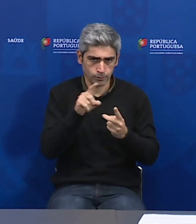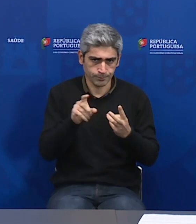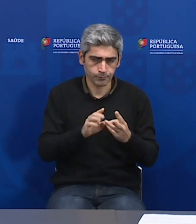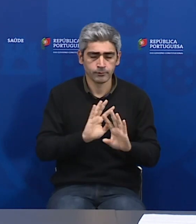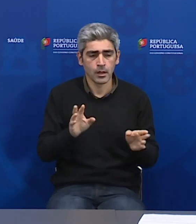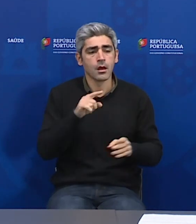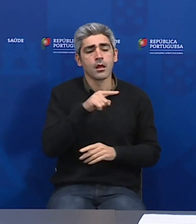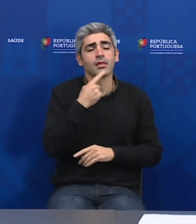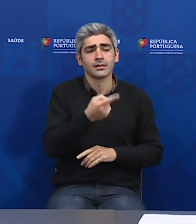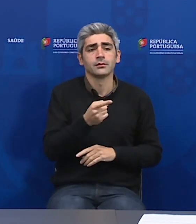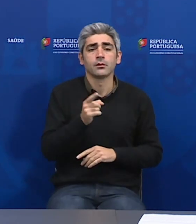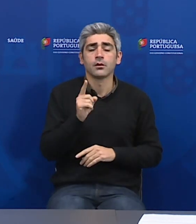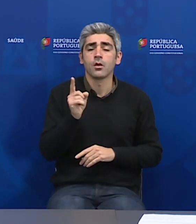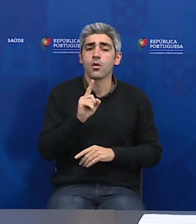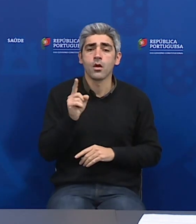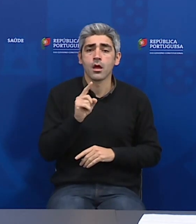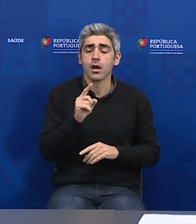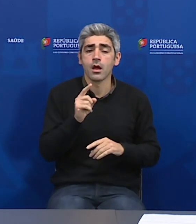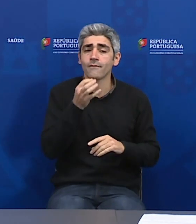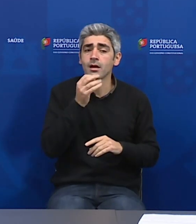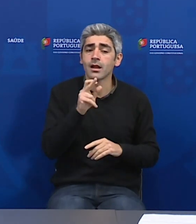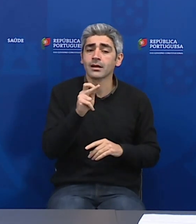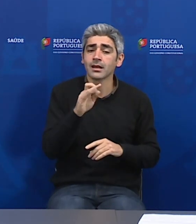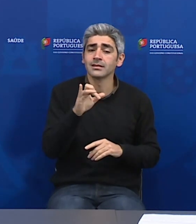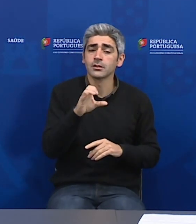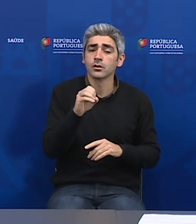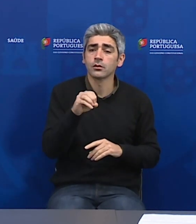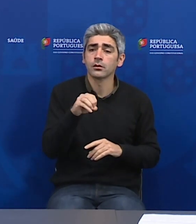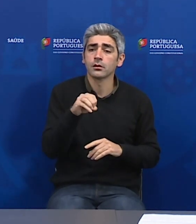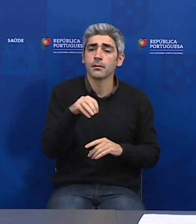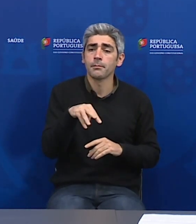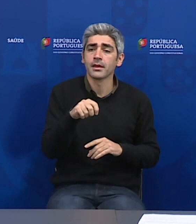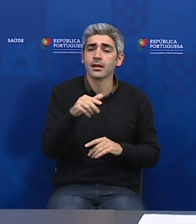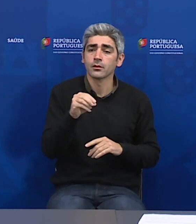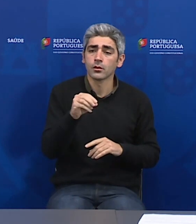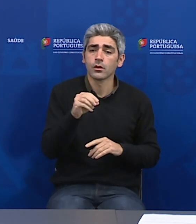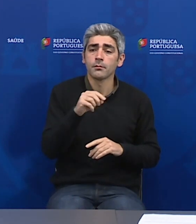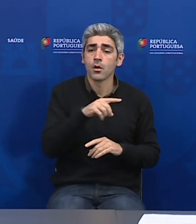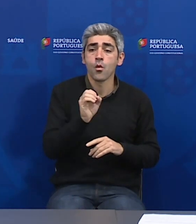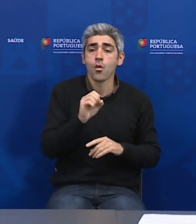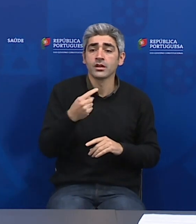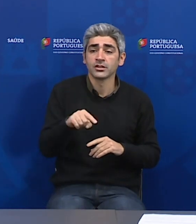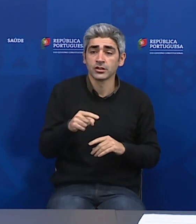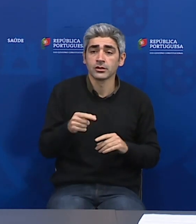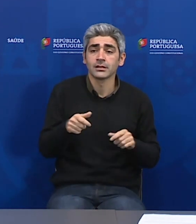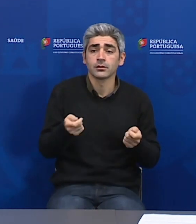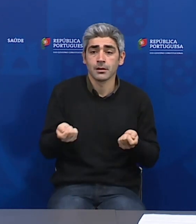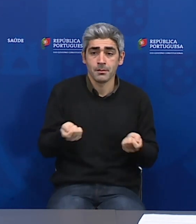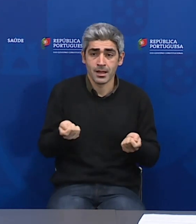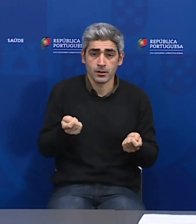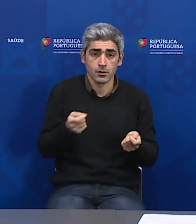racionamento que está... Não é racionamento, eu não falei em racionamento, falei em racionalização. Certo, mas se não existe um